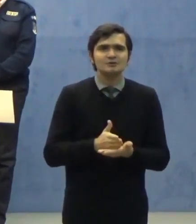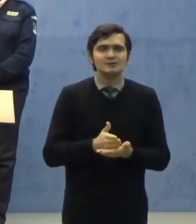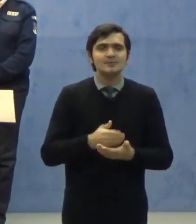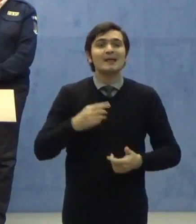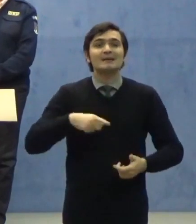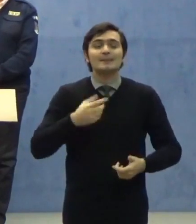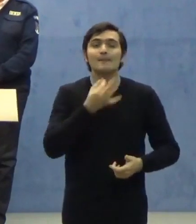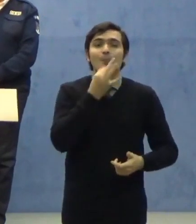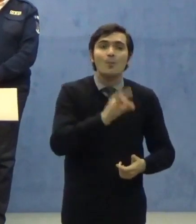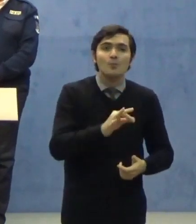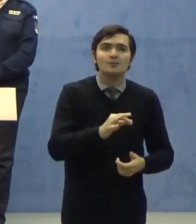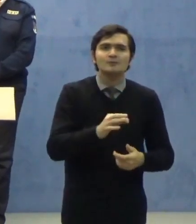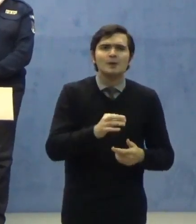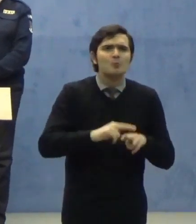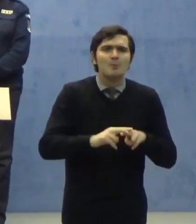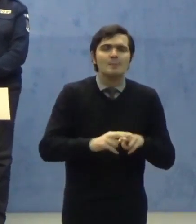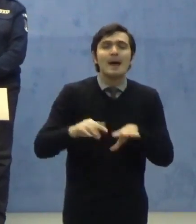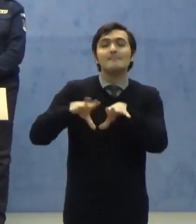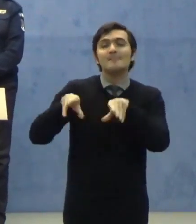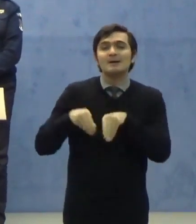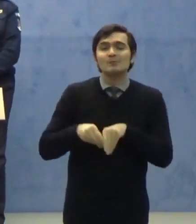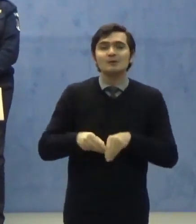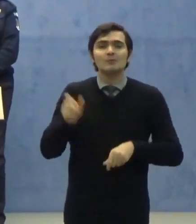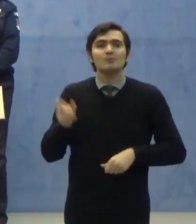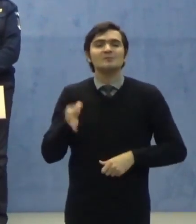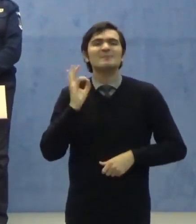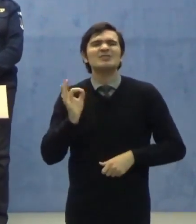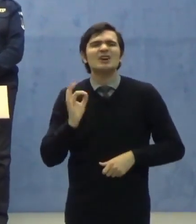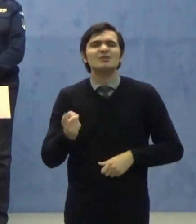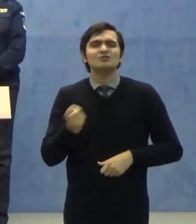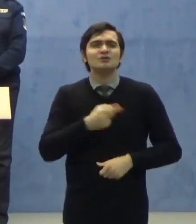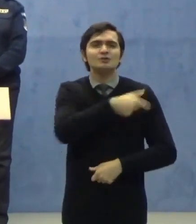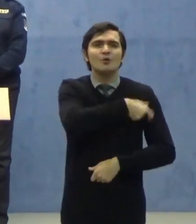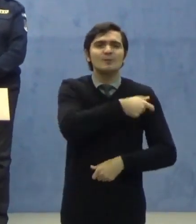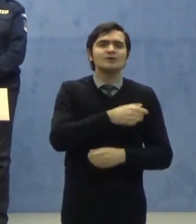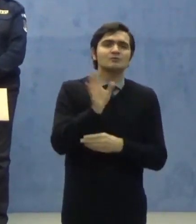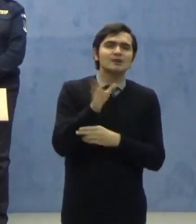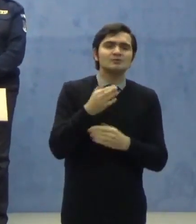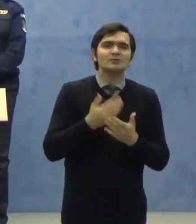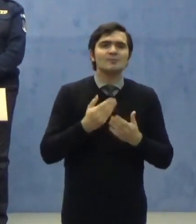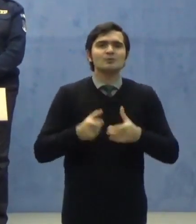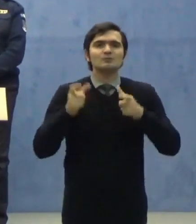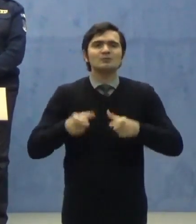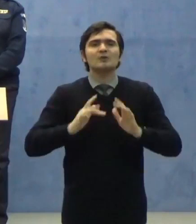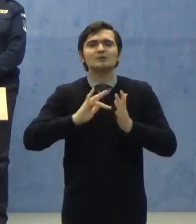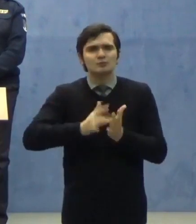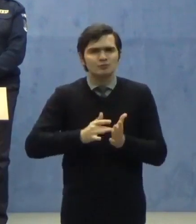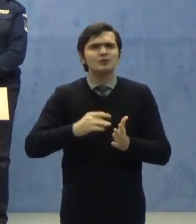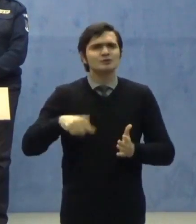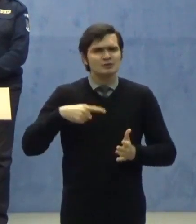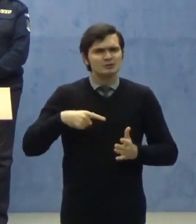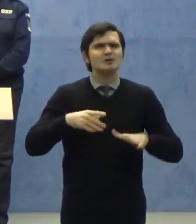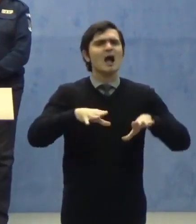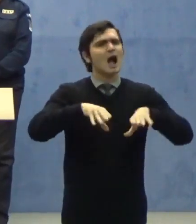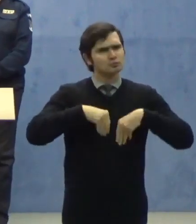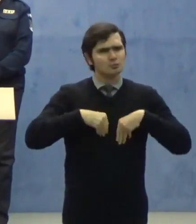împreună cu specialiștii din Comitetul Național pentru Situații de Urgență și asumate la nivelul Guvernului României.